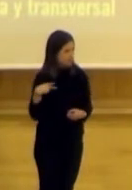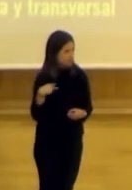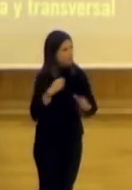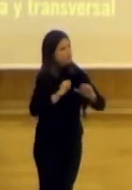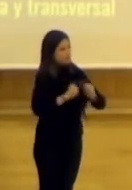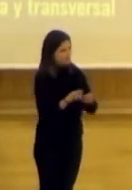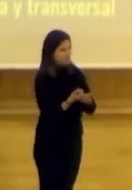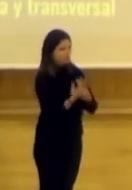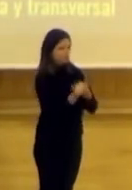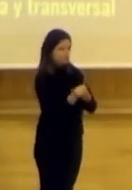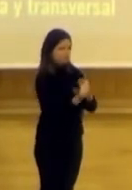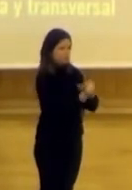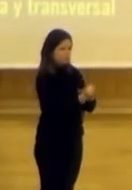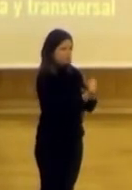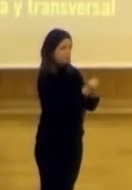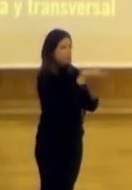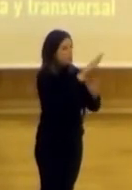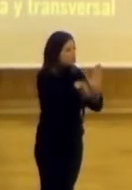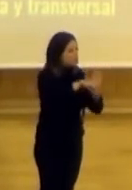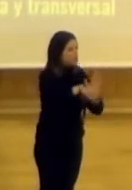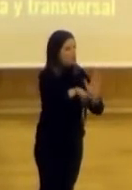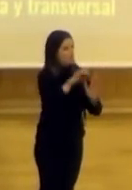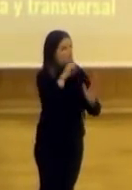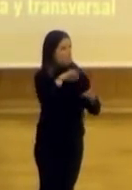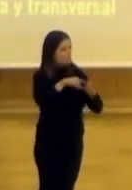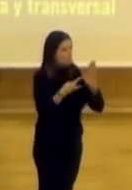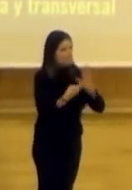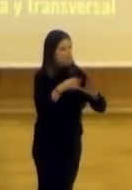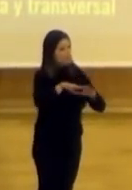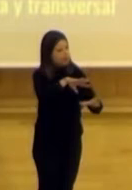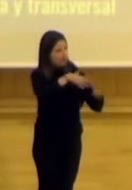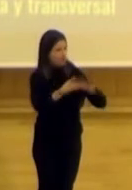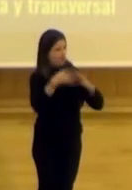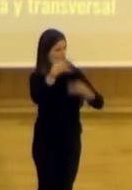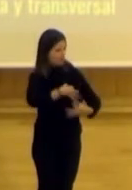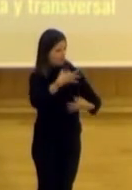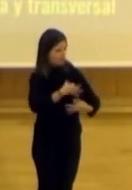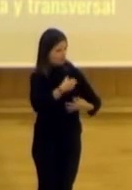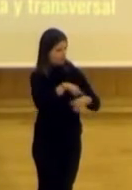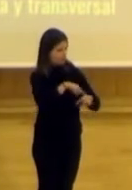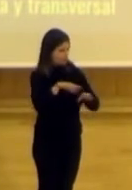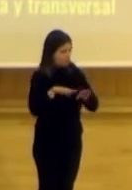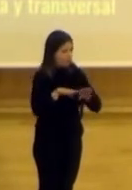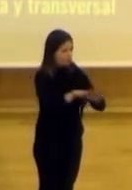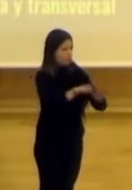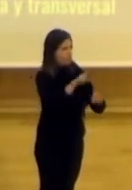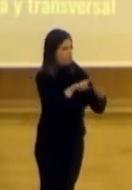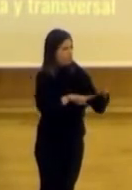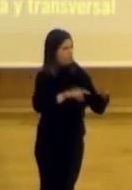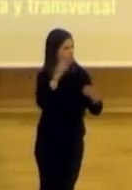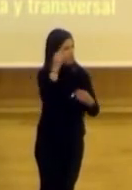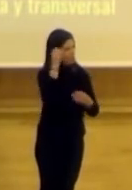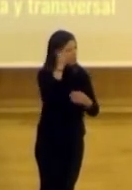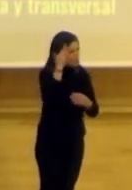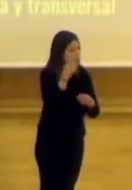empiezan a introducirse diferentes programas y mecanismos para hacer realidad esto. En paralelo a esta lectura política, de teoría política